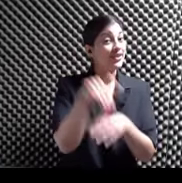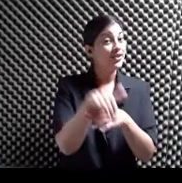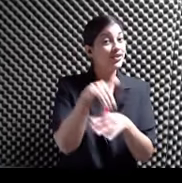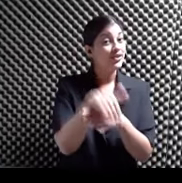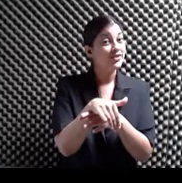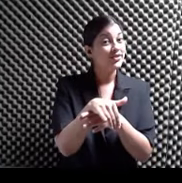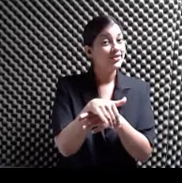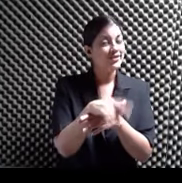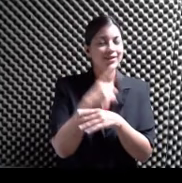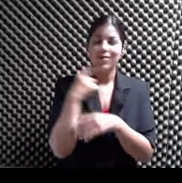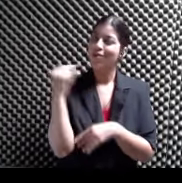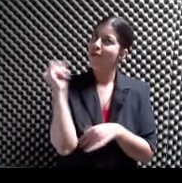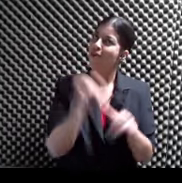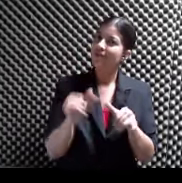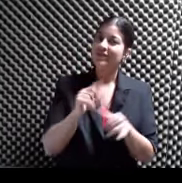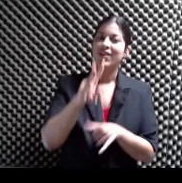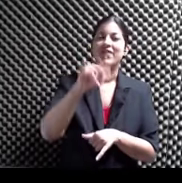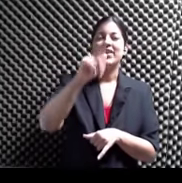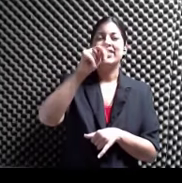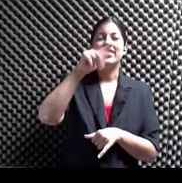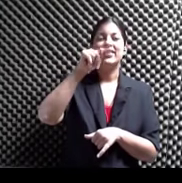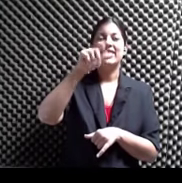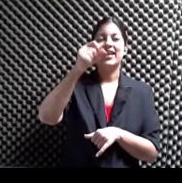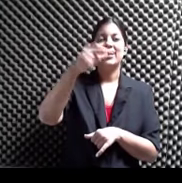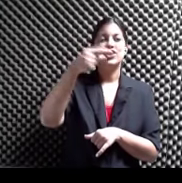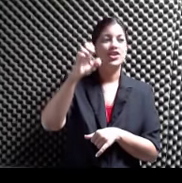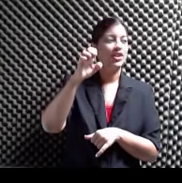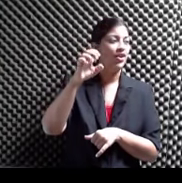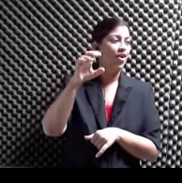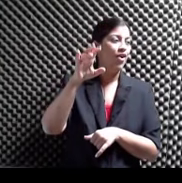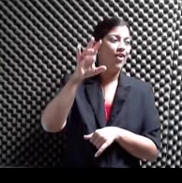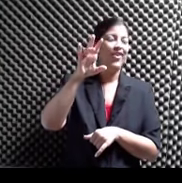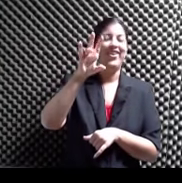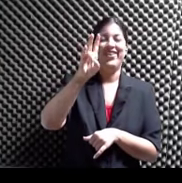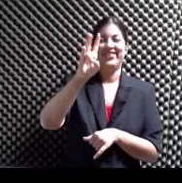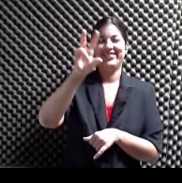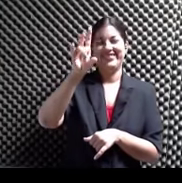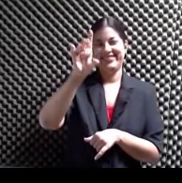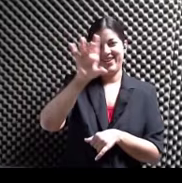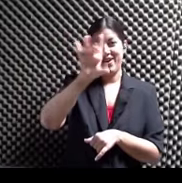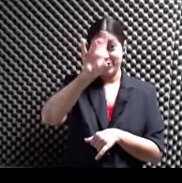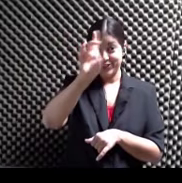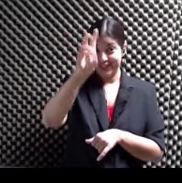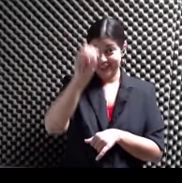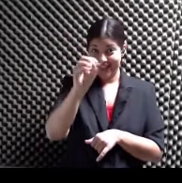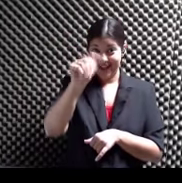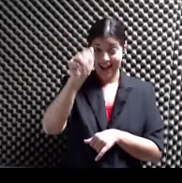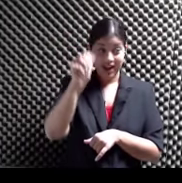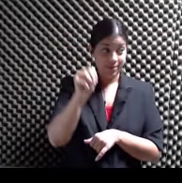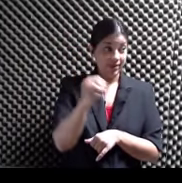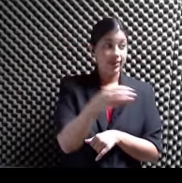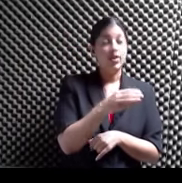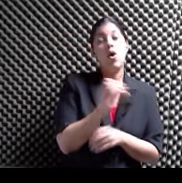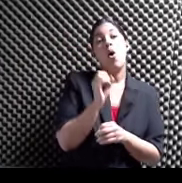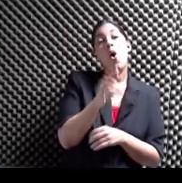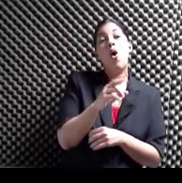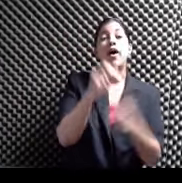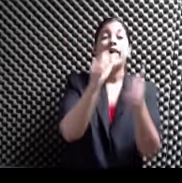Como siempre Por Vintage 870M Siempre me da Con hacer así Y por artefusión.org Y gracias